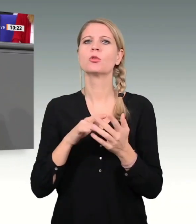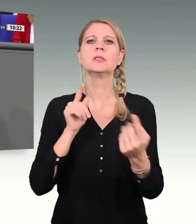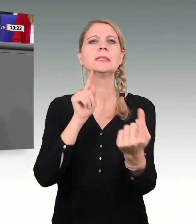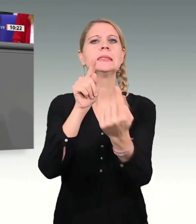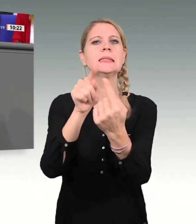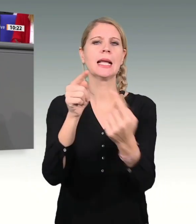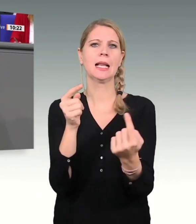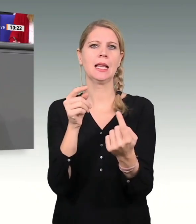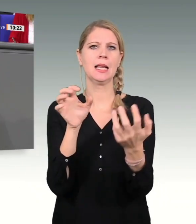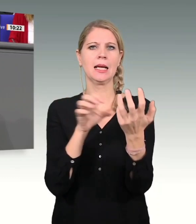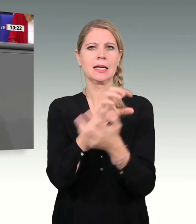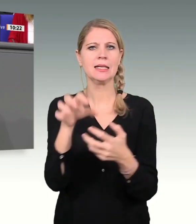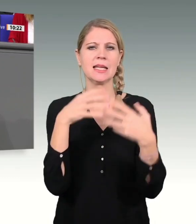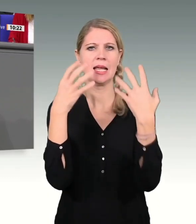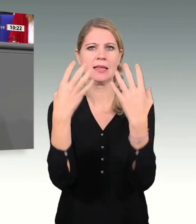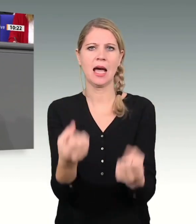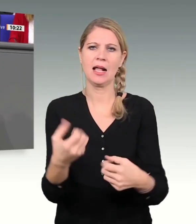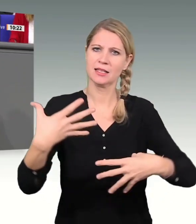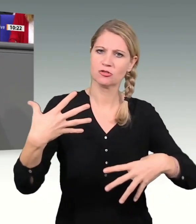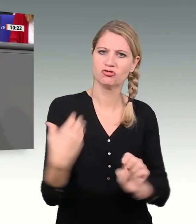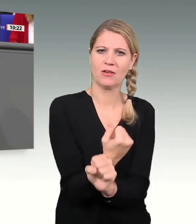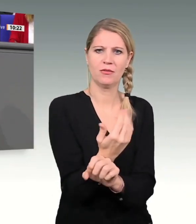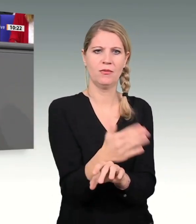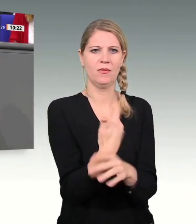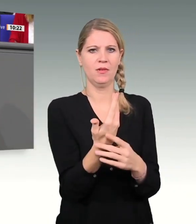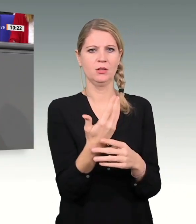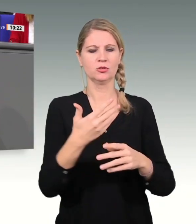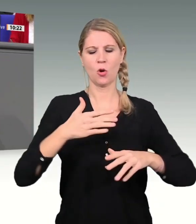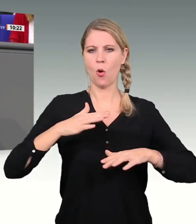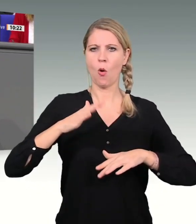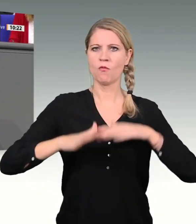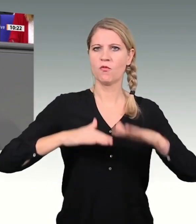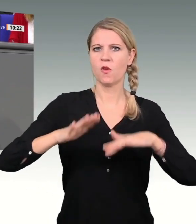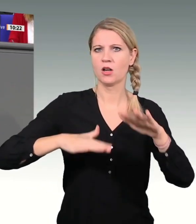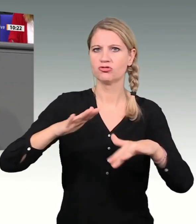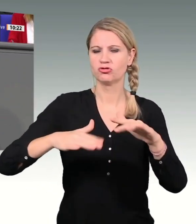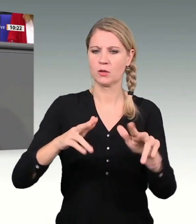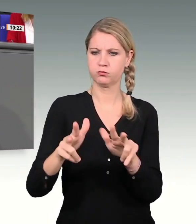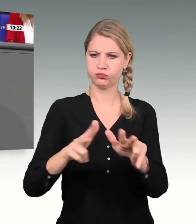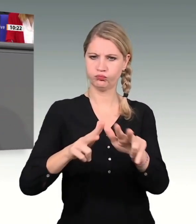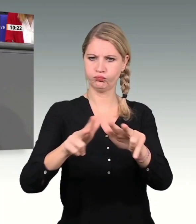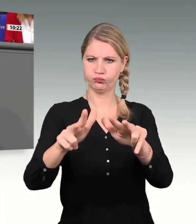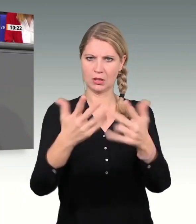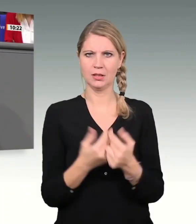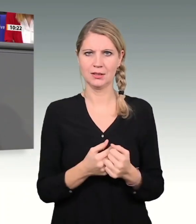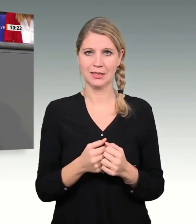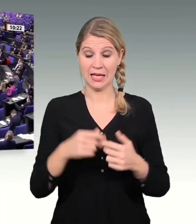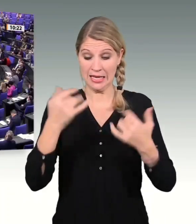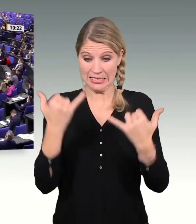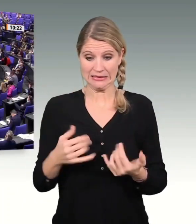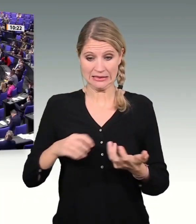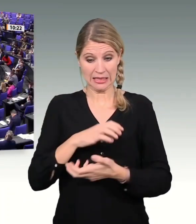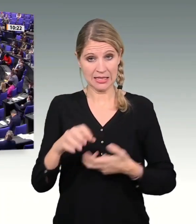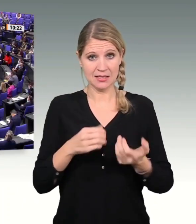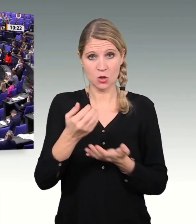Fortschritt für dieses Land zu organisieren. Man spart nicht in die Krise, weil das kostet uns und unseren